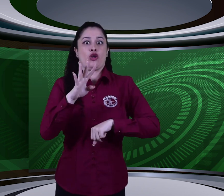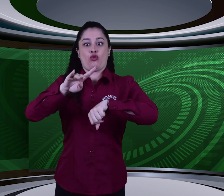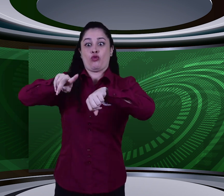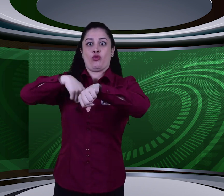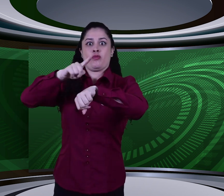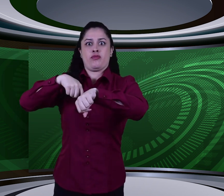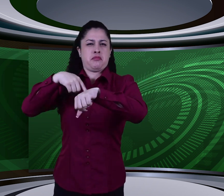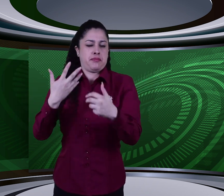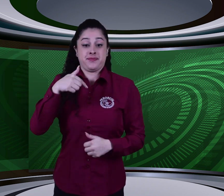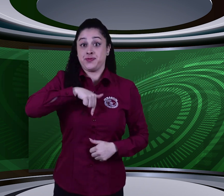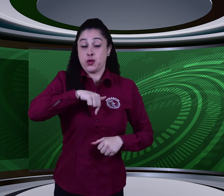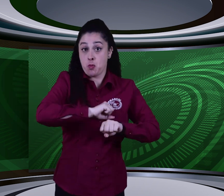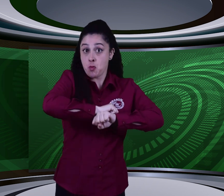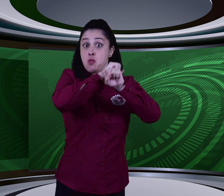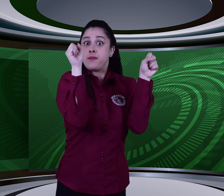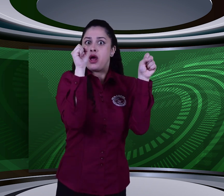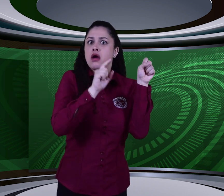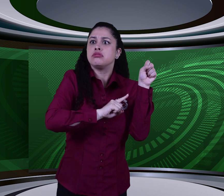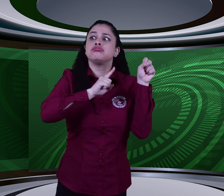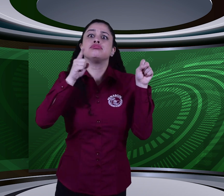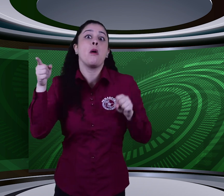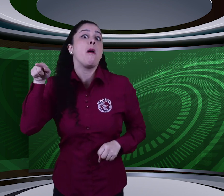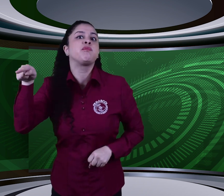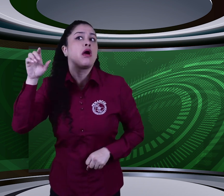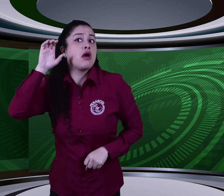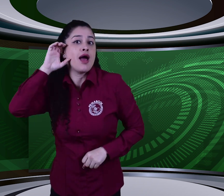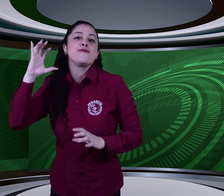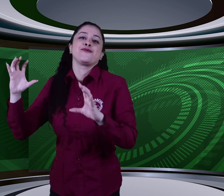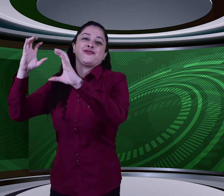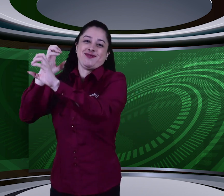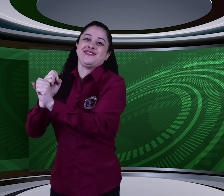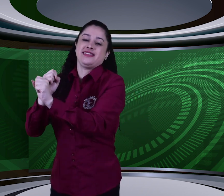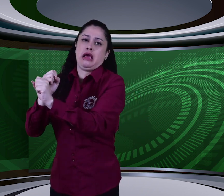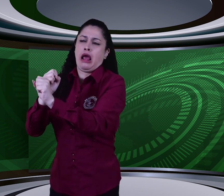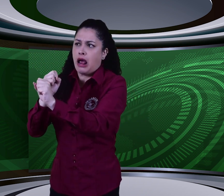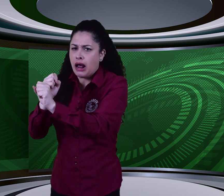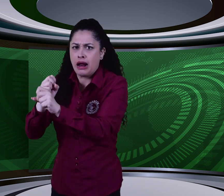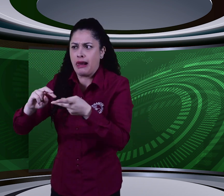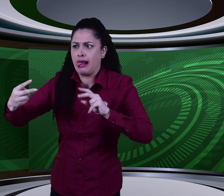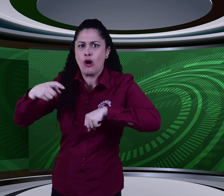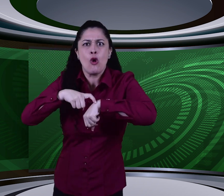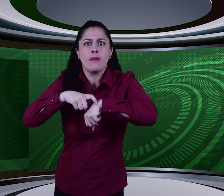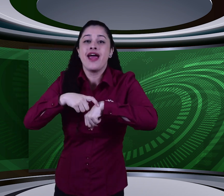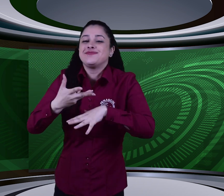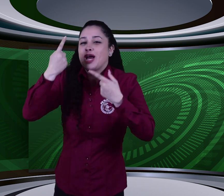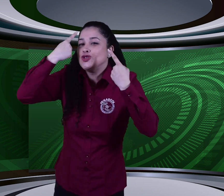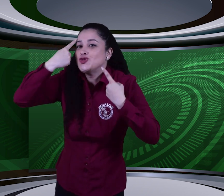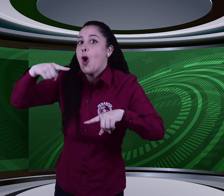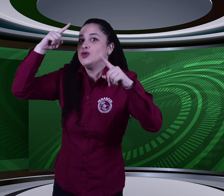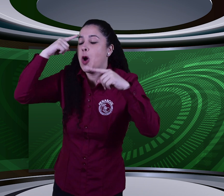Por lo tanto, mientras aquí es de día, allí es de noche. Así que hay que estar pendientes, porque los informes